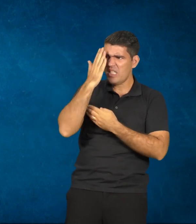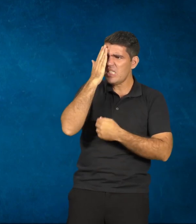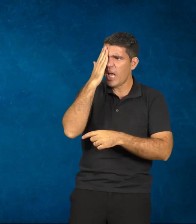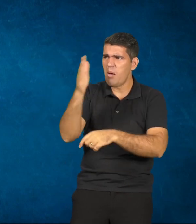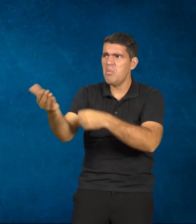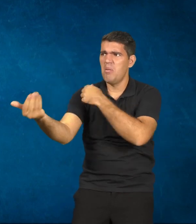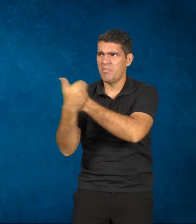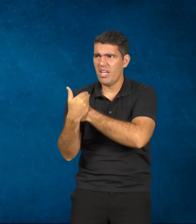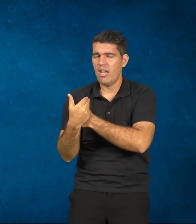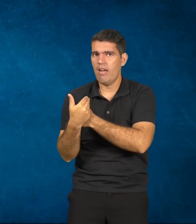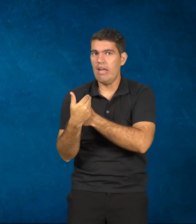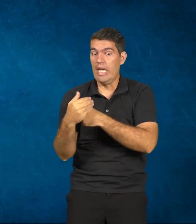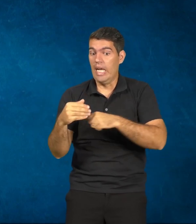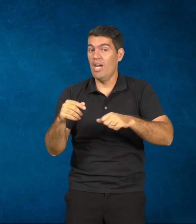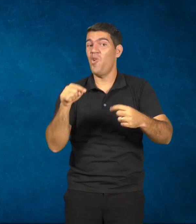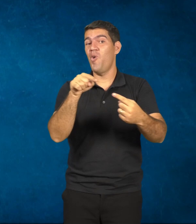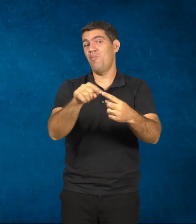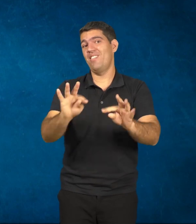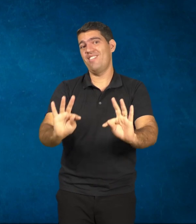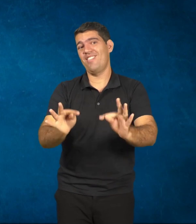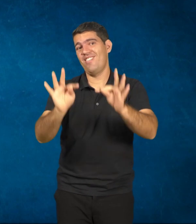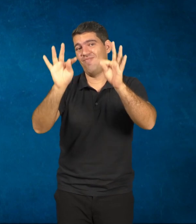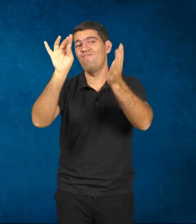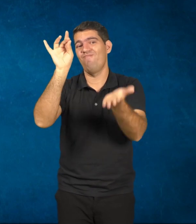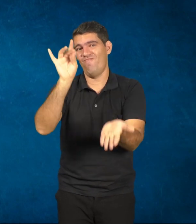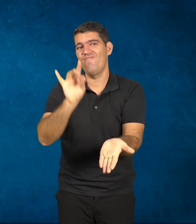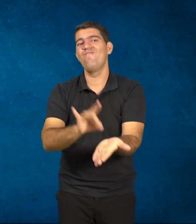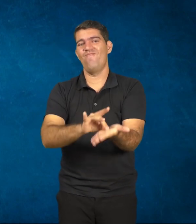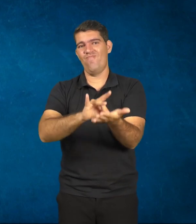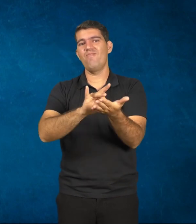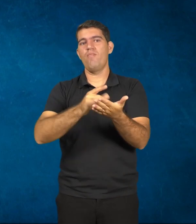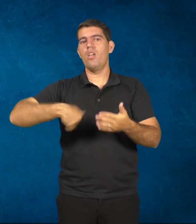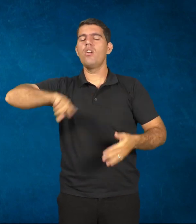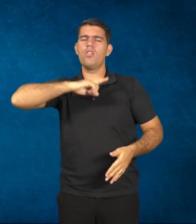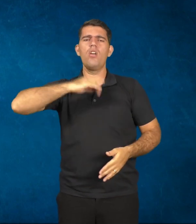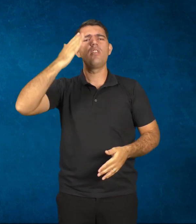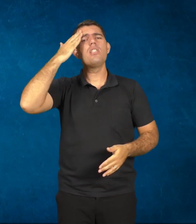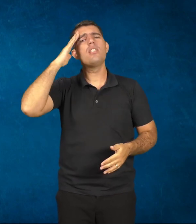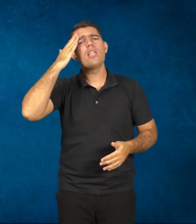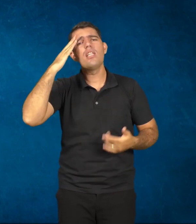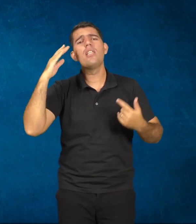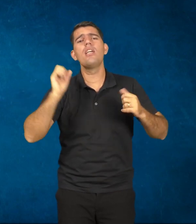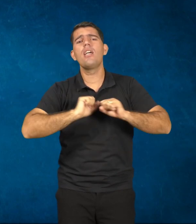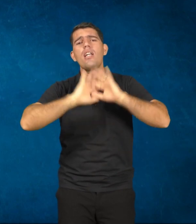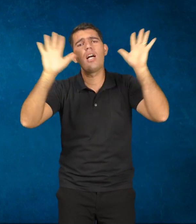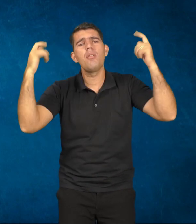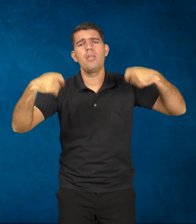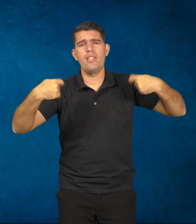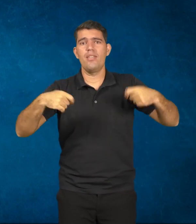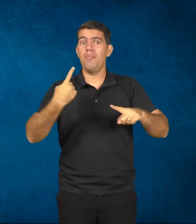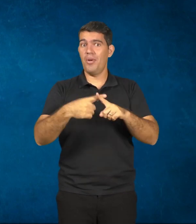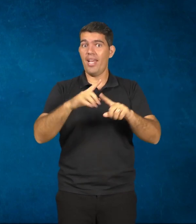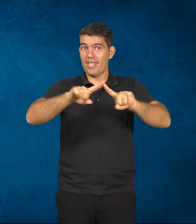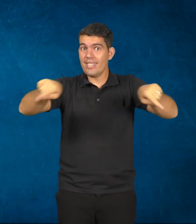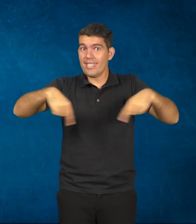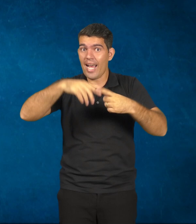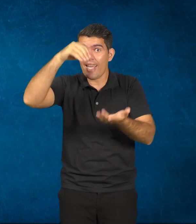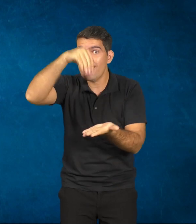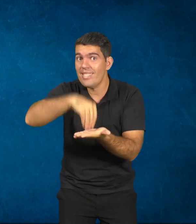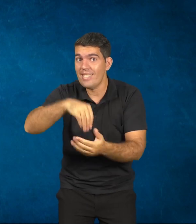tecnologia. E isso também é fato. E a gente precisa entender isso, essa realidade está presente na sala de aula, queiramos ou não. Você vê,